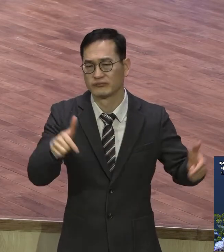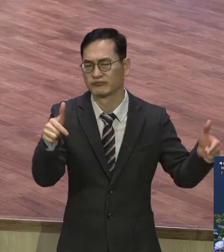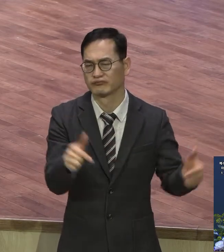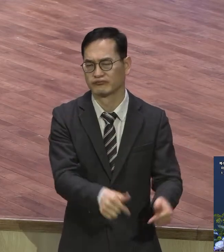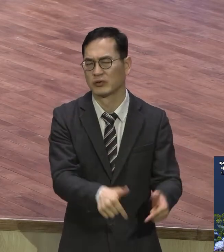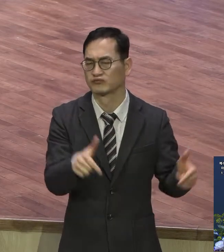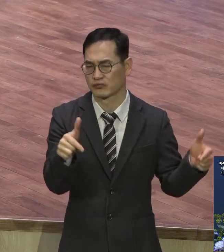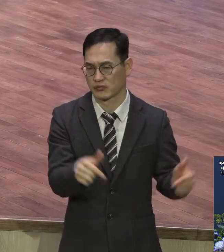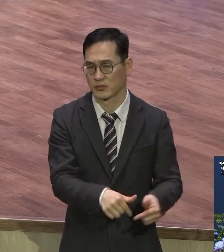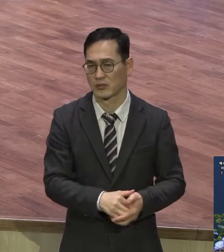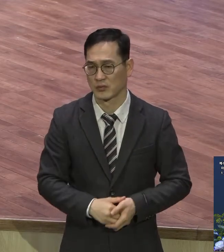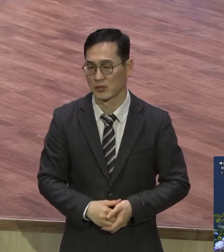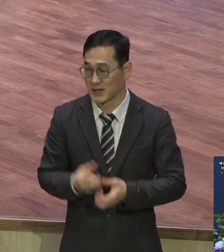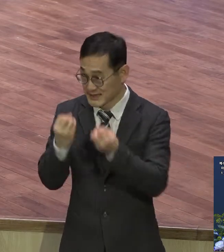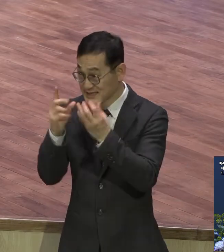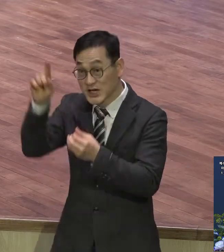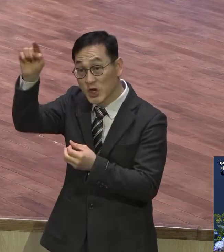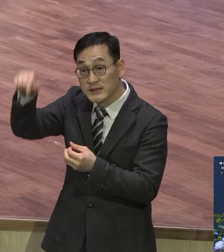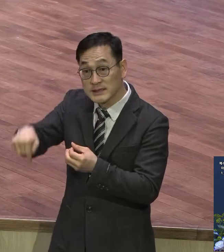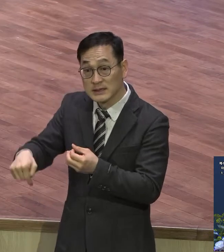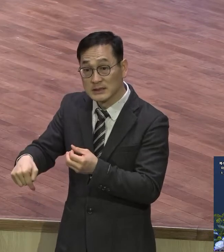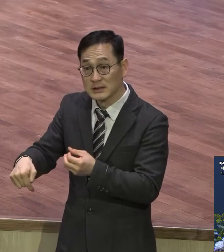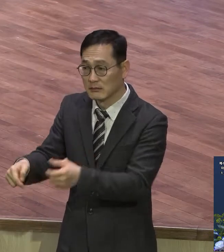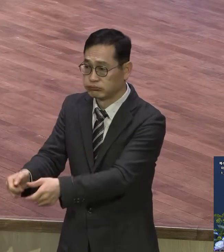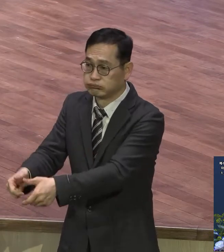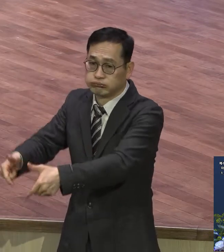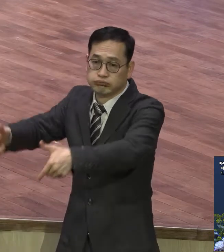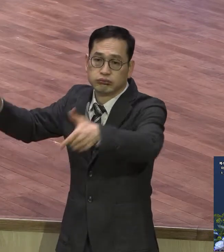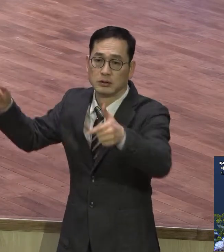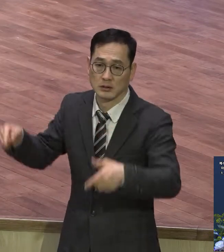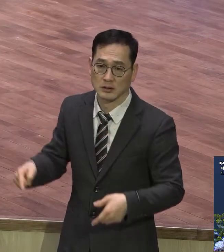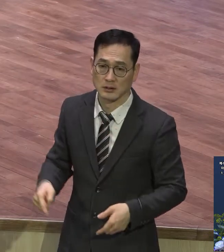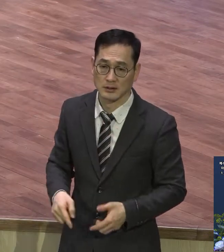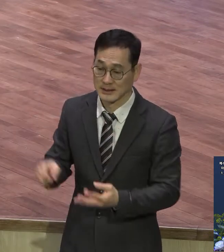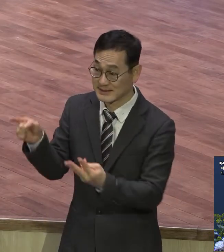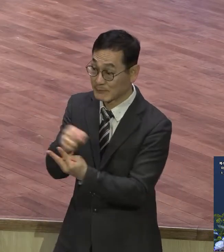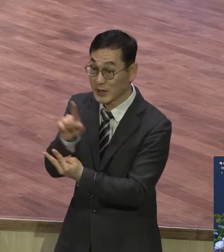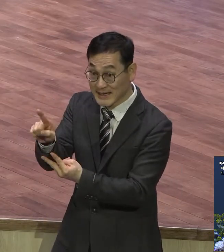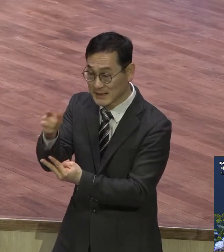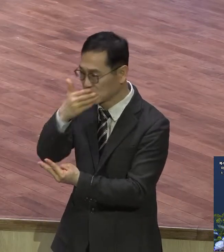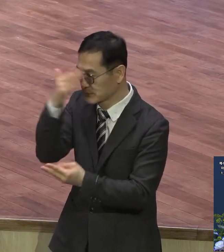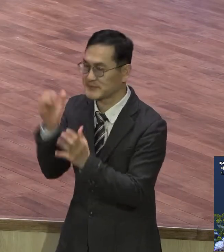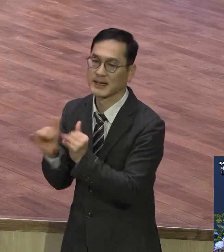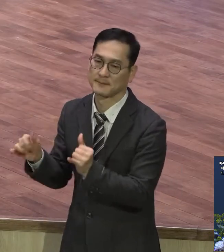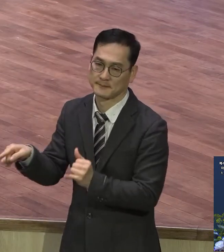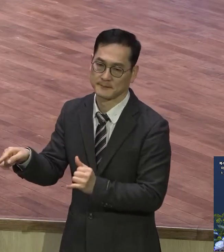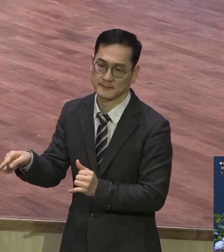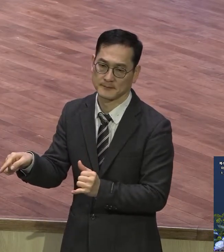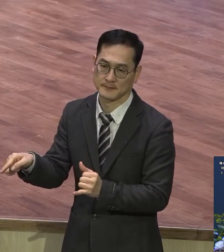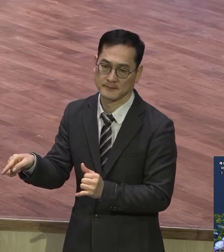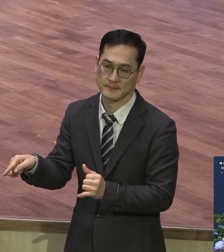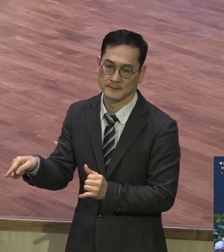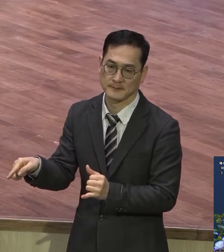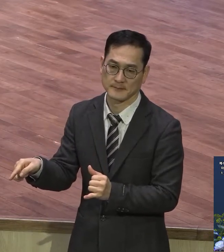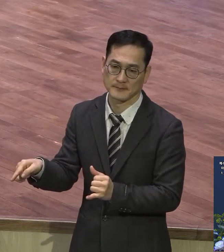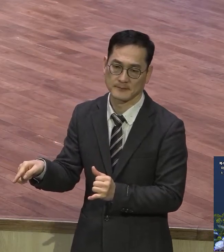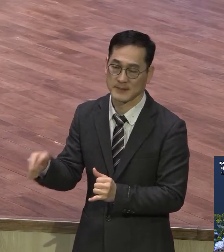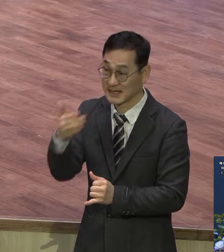신천지는 3분의 2가 다 젊은 사람들 어떻게 되면 청년 대학생들을 꽉 쳐다보고